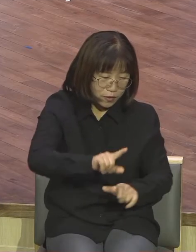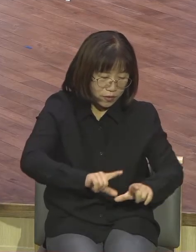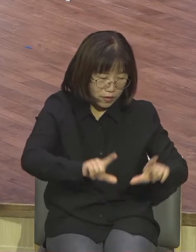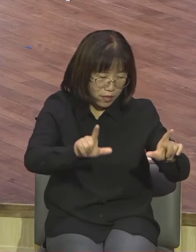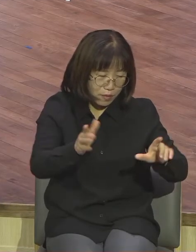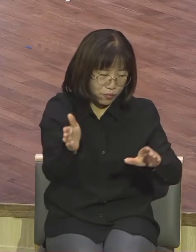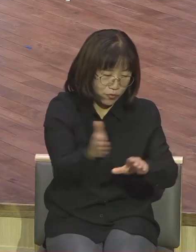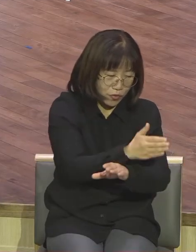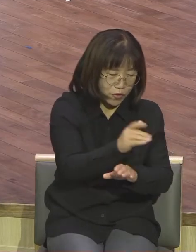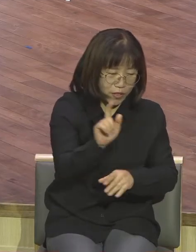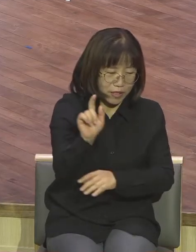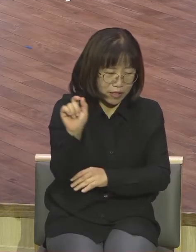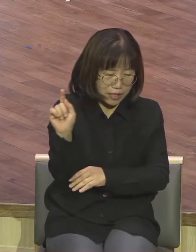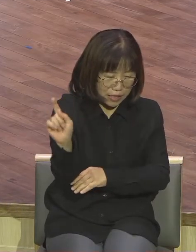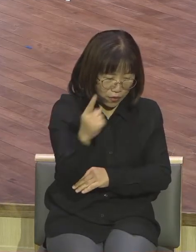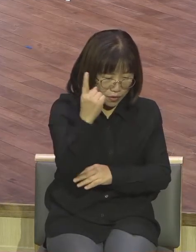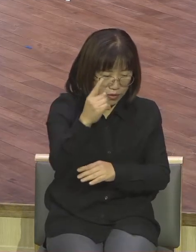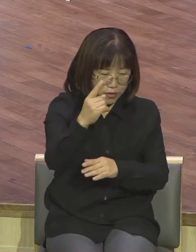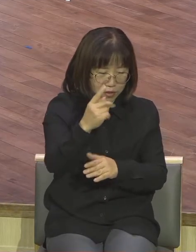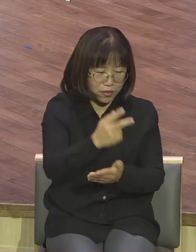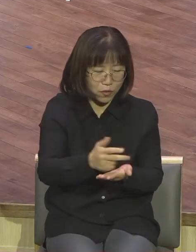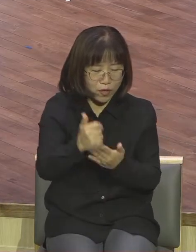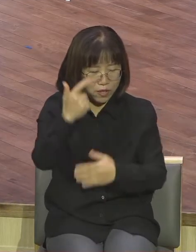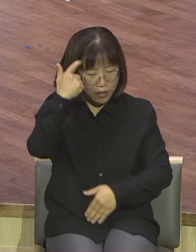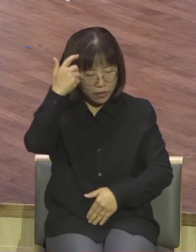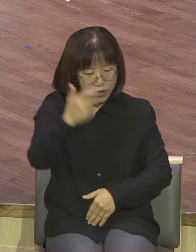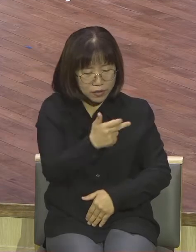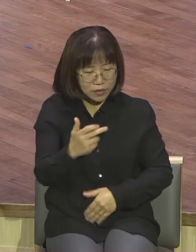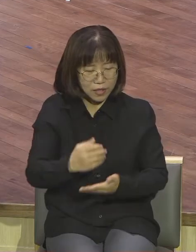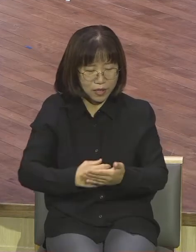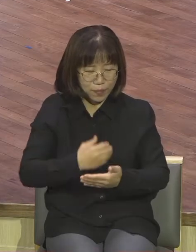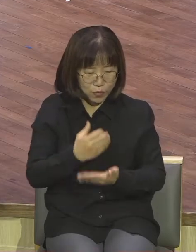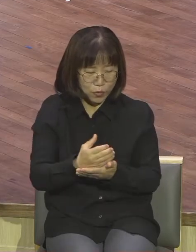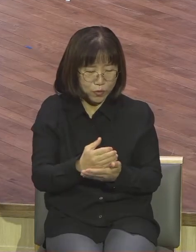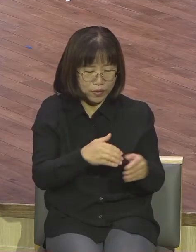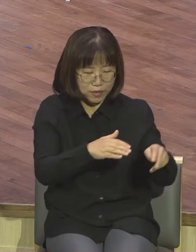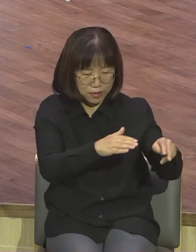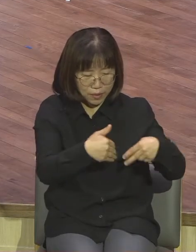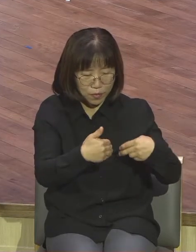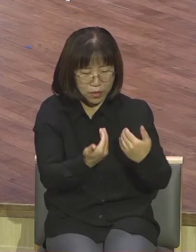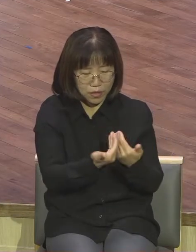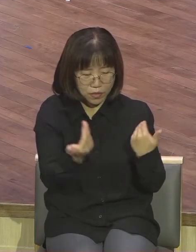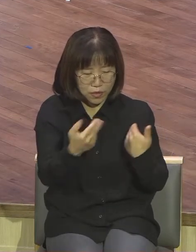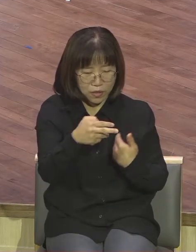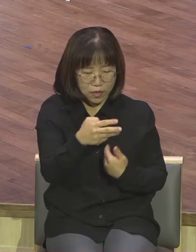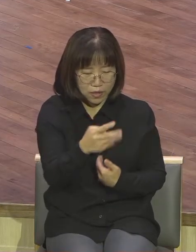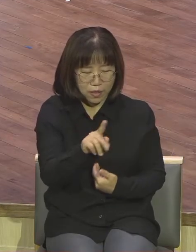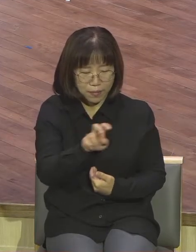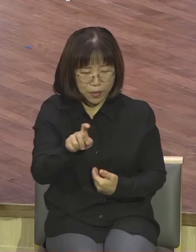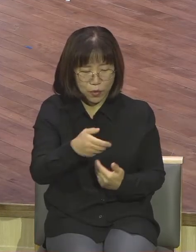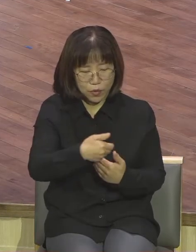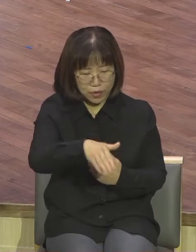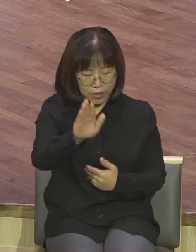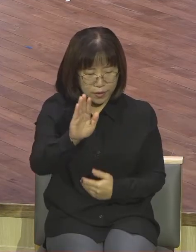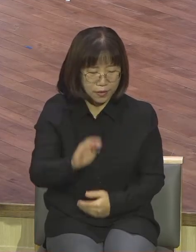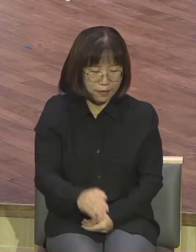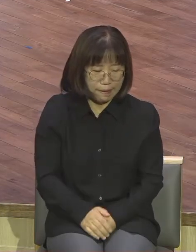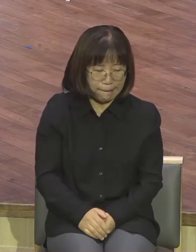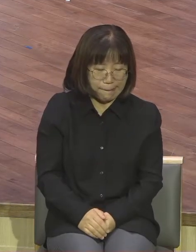다윗이 여호와 영에게 크게 감동되니라 사무엘이 떠나 라마로 가니라 사무엘이